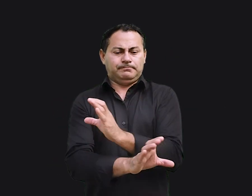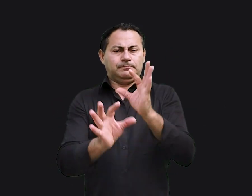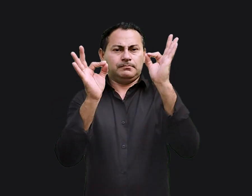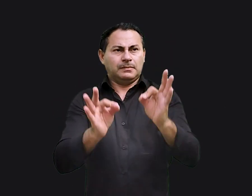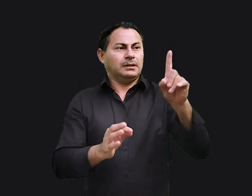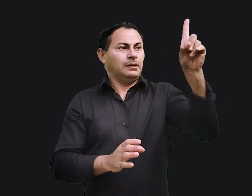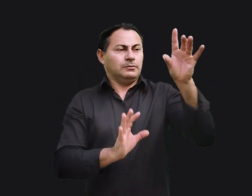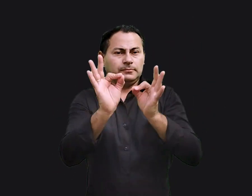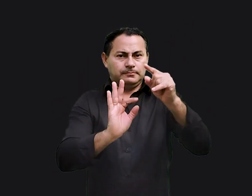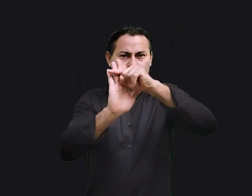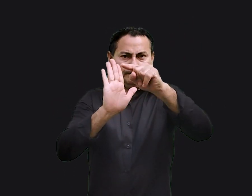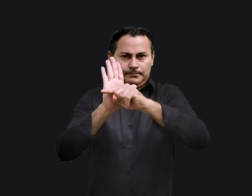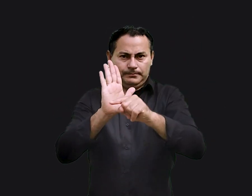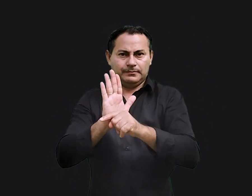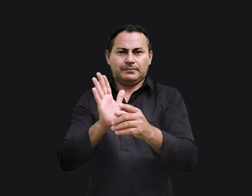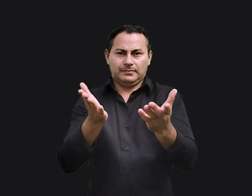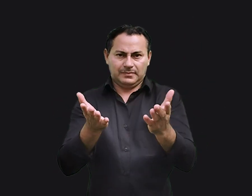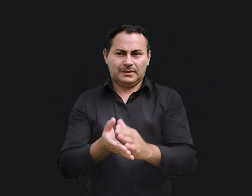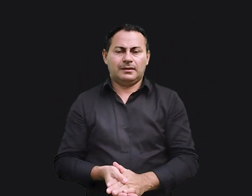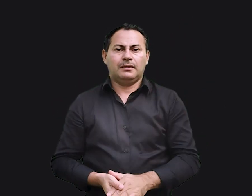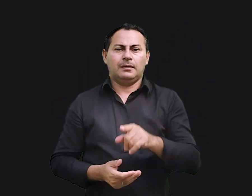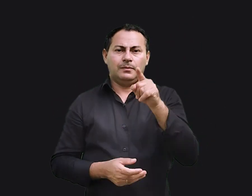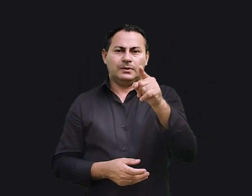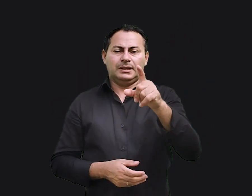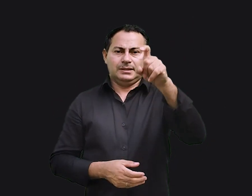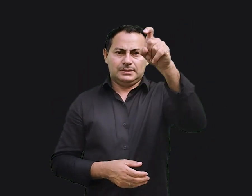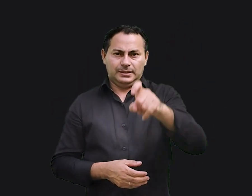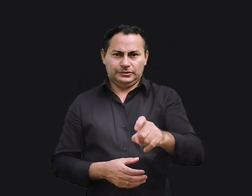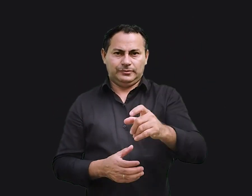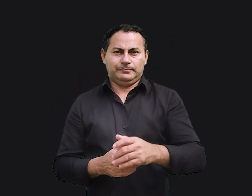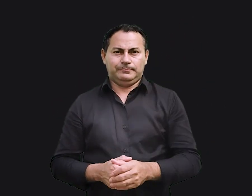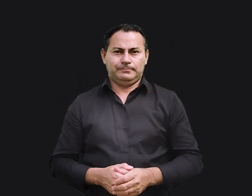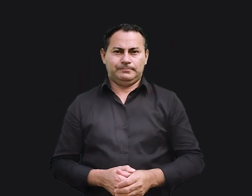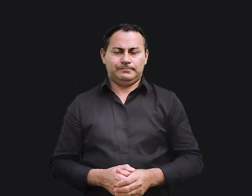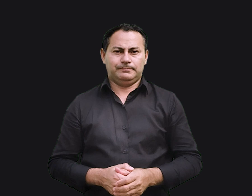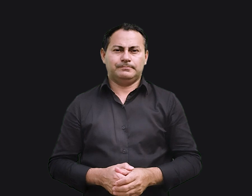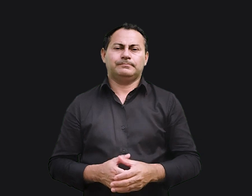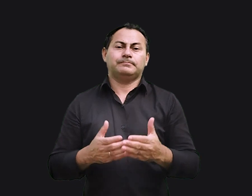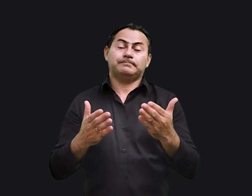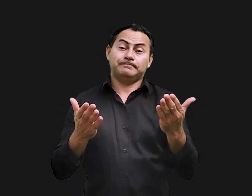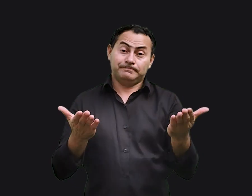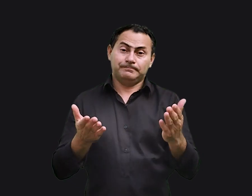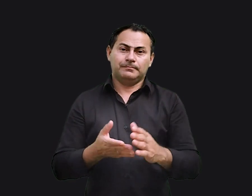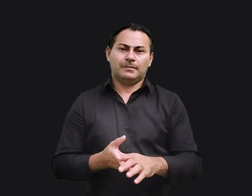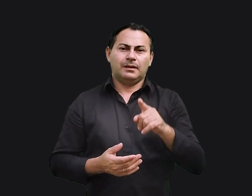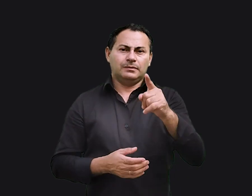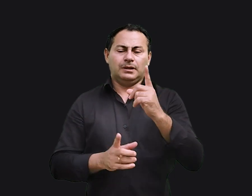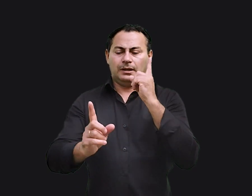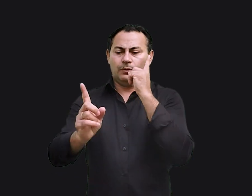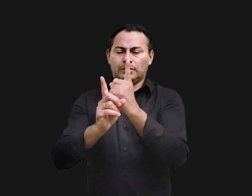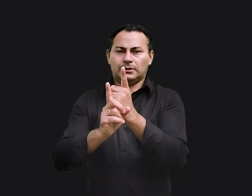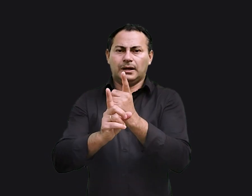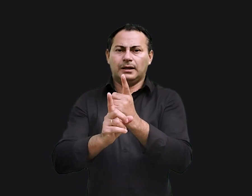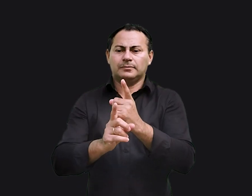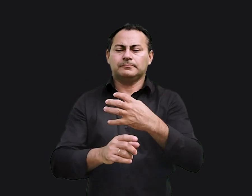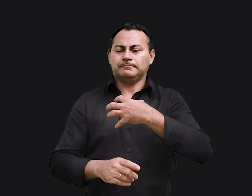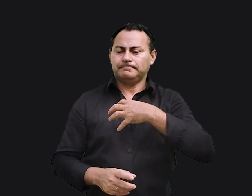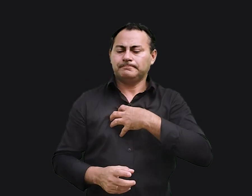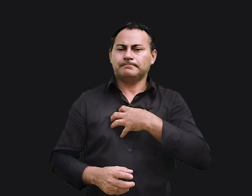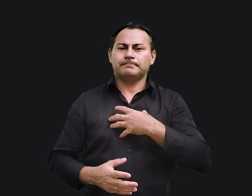que Deus planejou que você seja. Aí que você encontrará o propósito e o